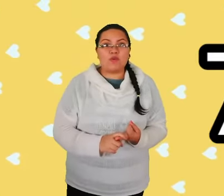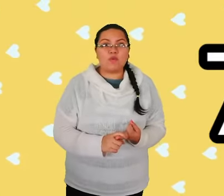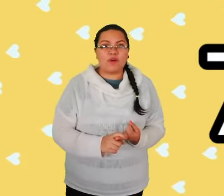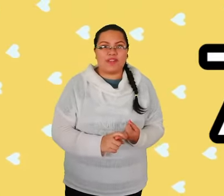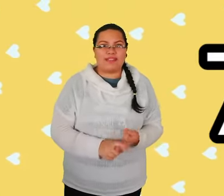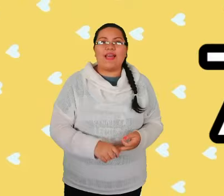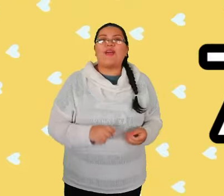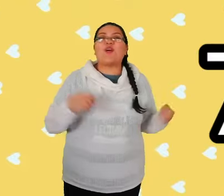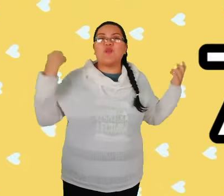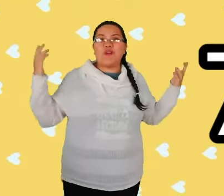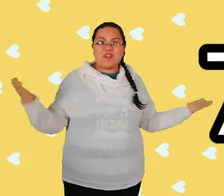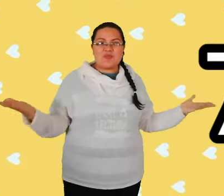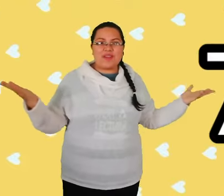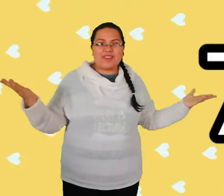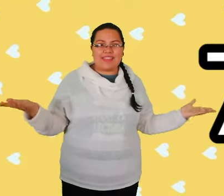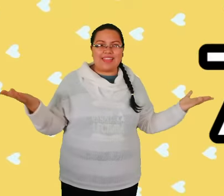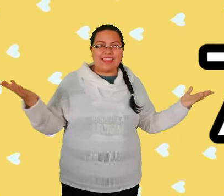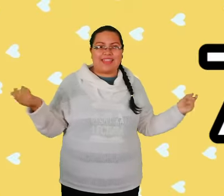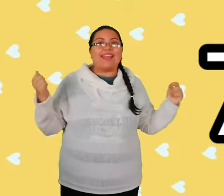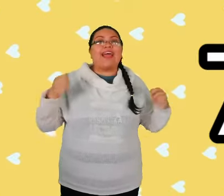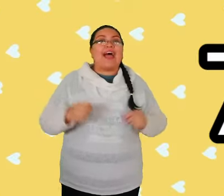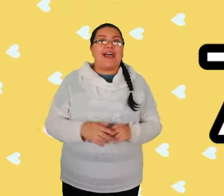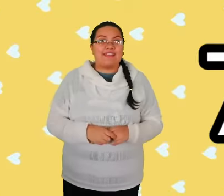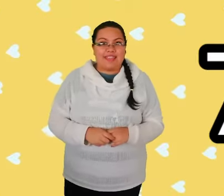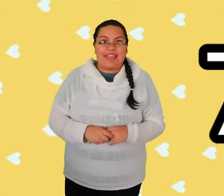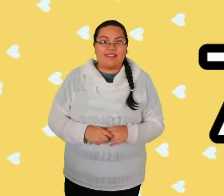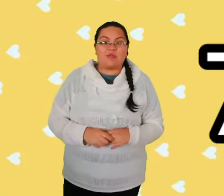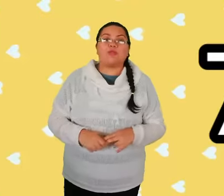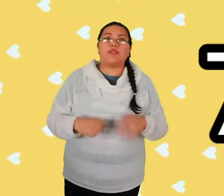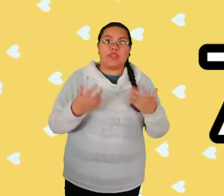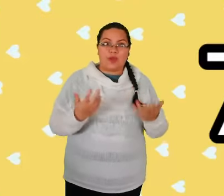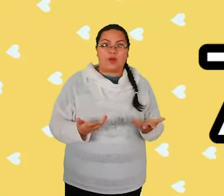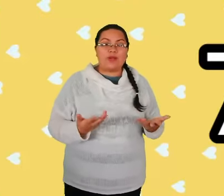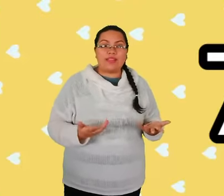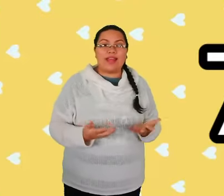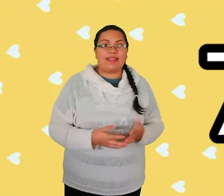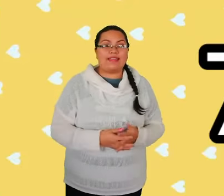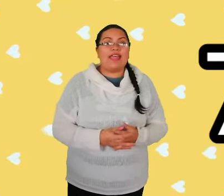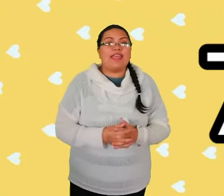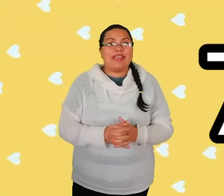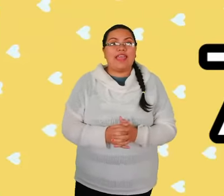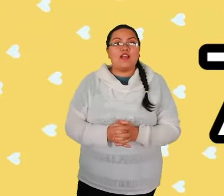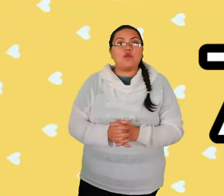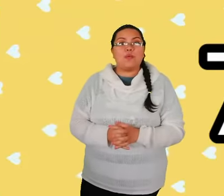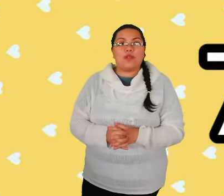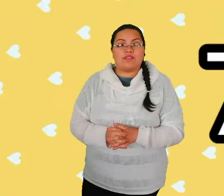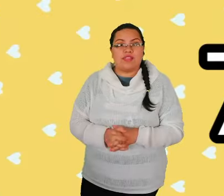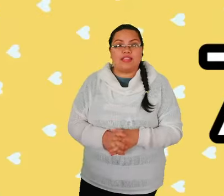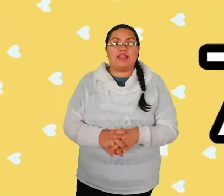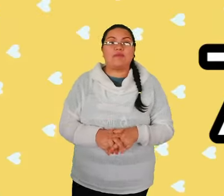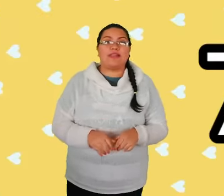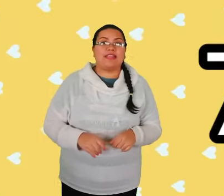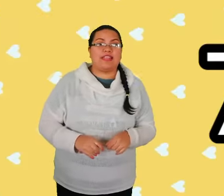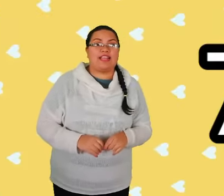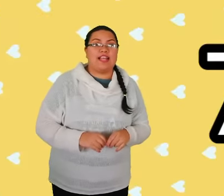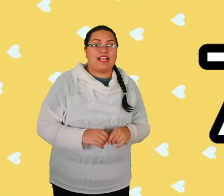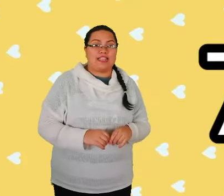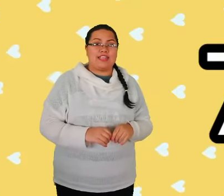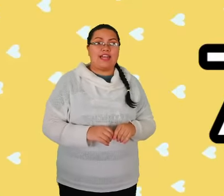bombones, como el número 7. Así es, quiero contarles que el número 7 representa la cantidad